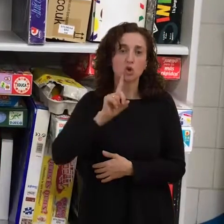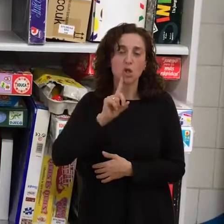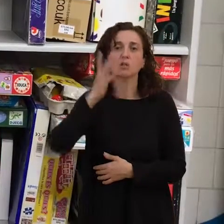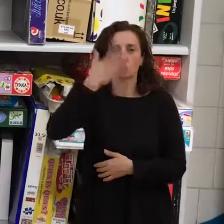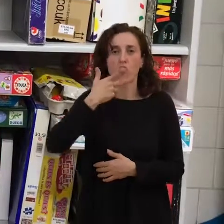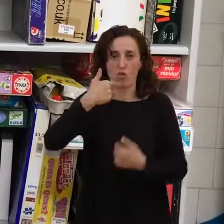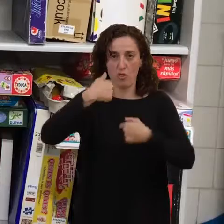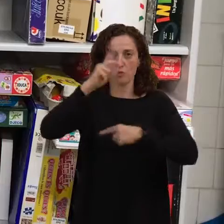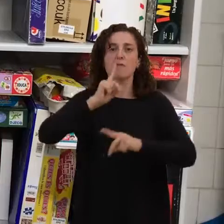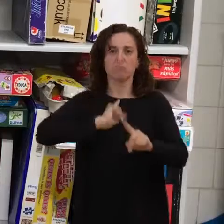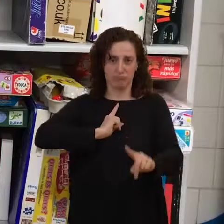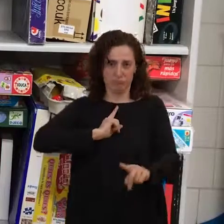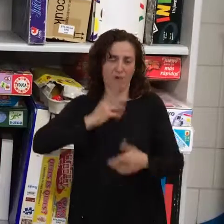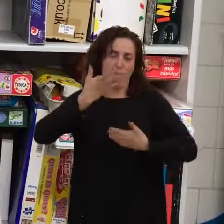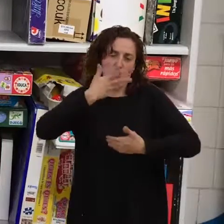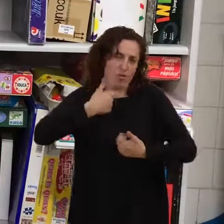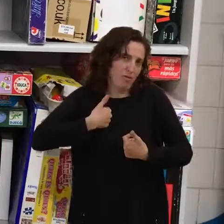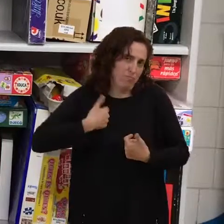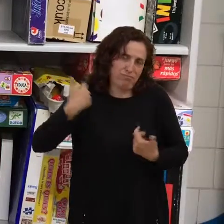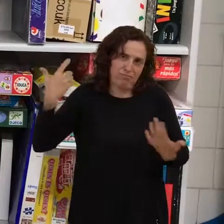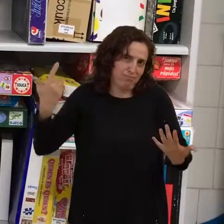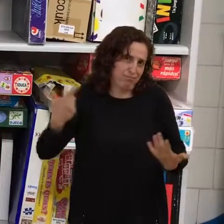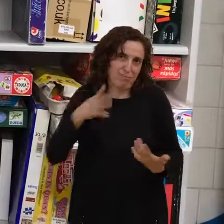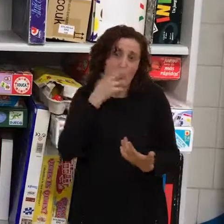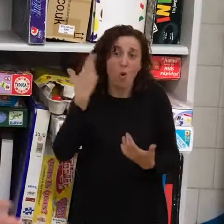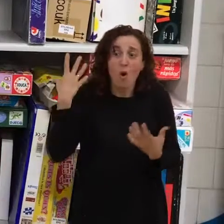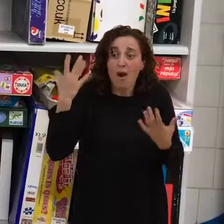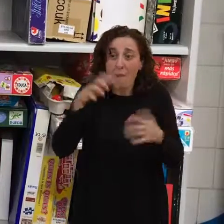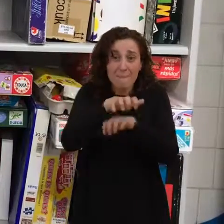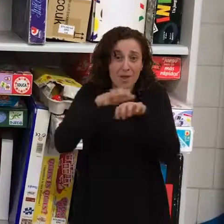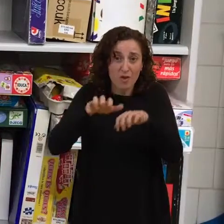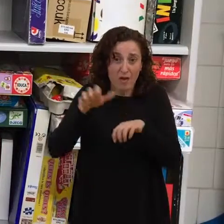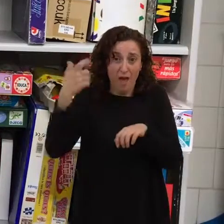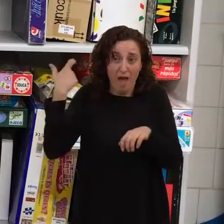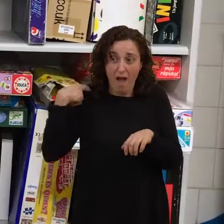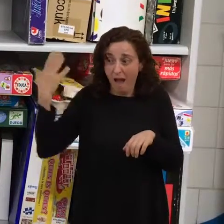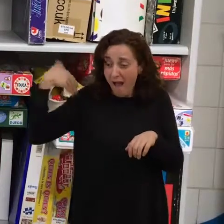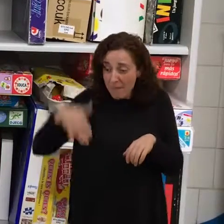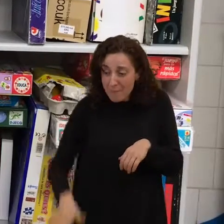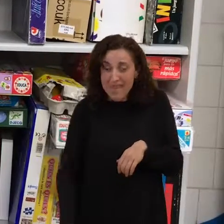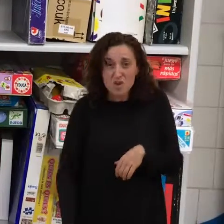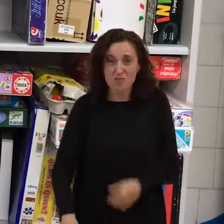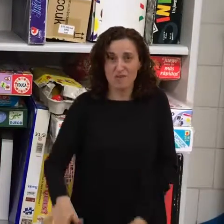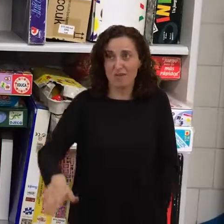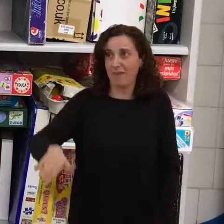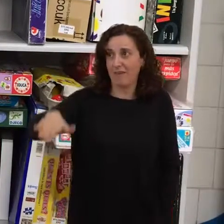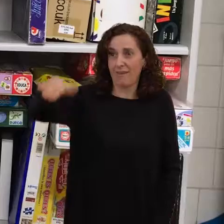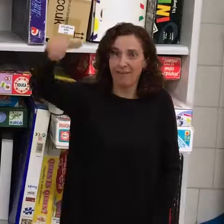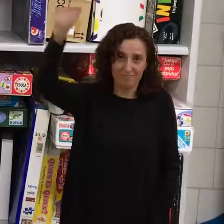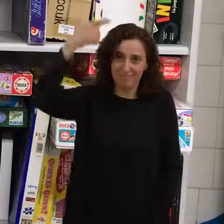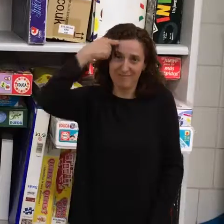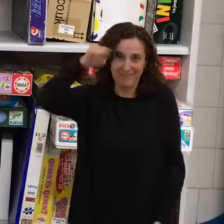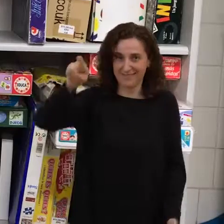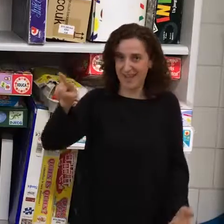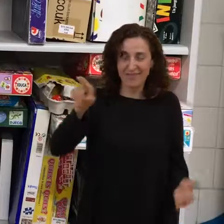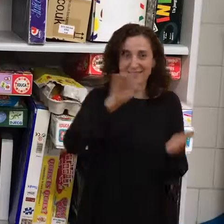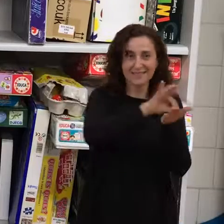conocen, nos conocen porque muchos se han crecido aquí y han estado aquí y saben servicios que se